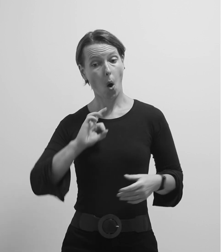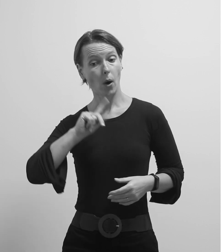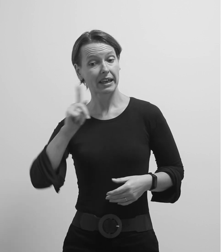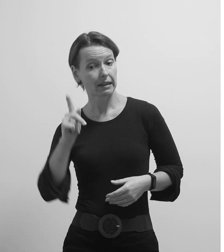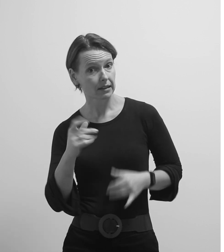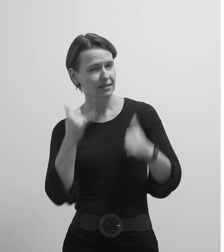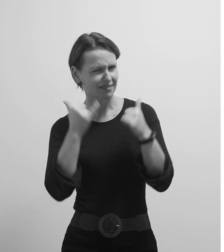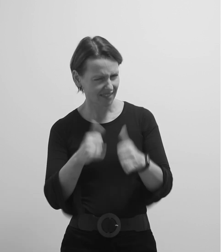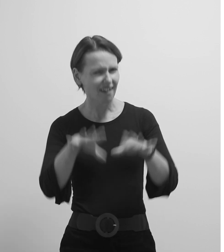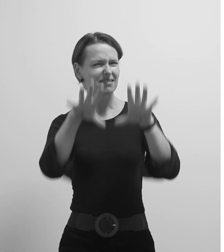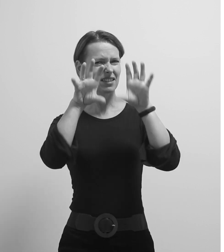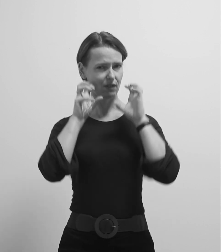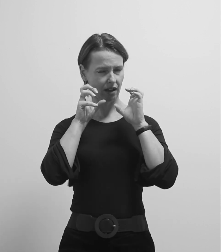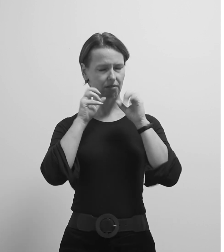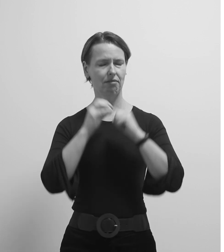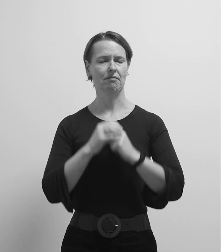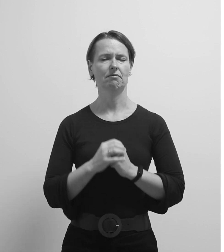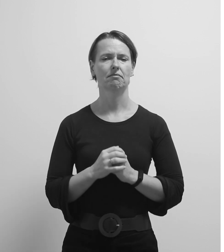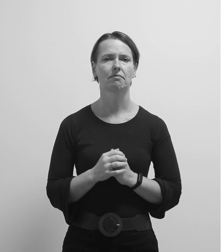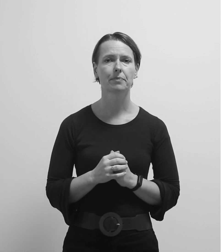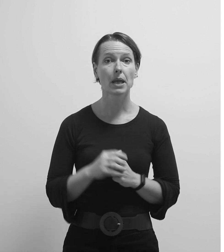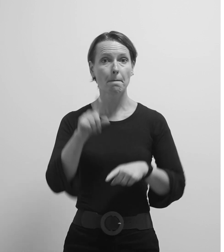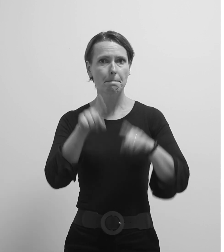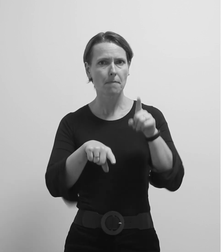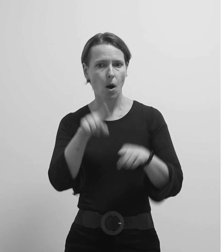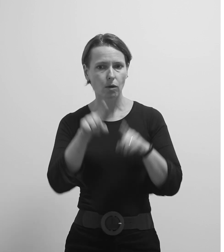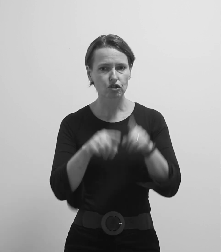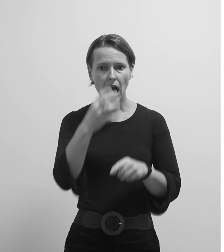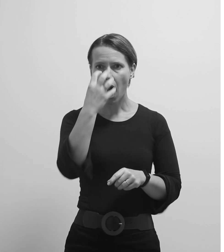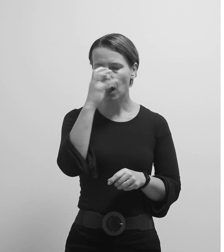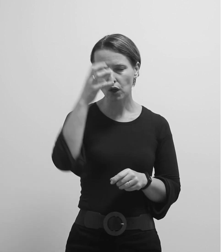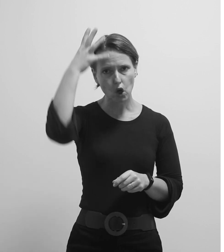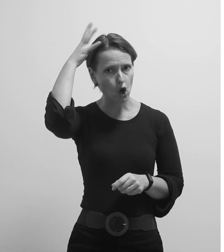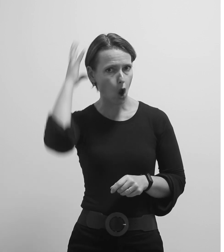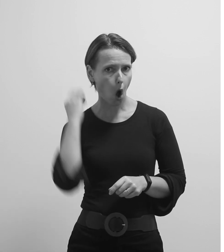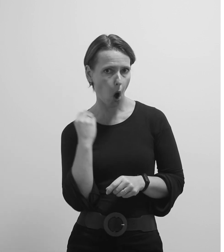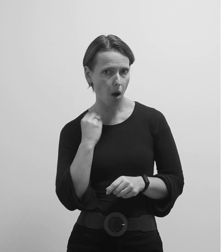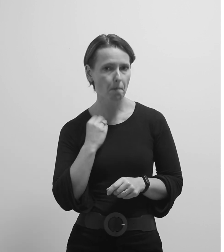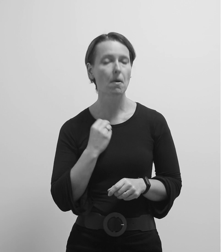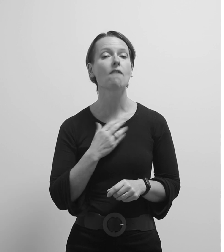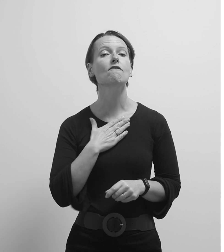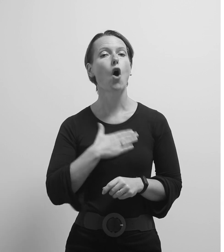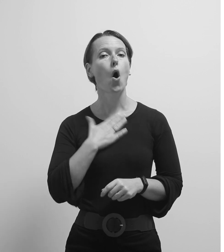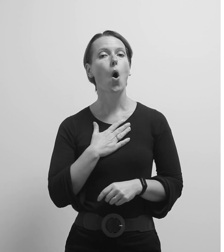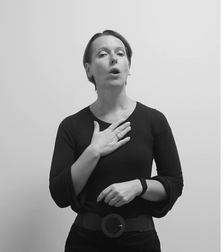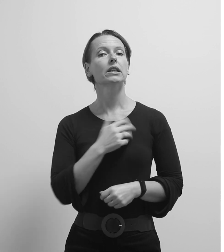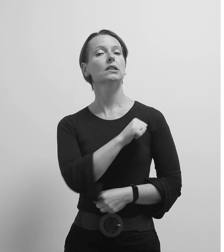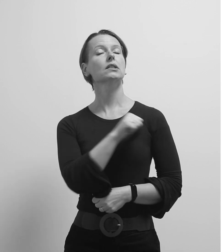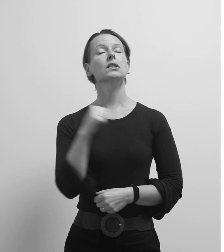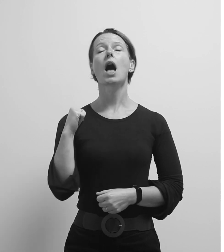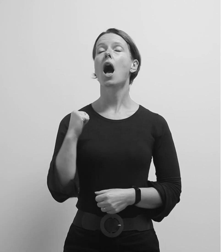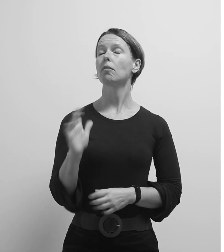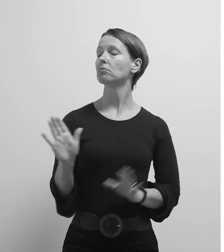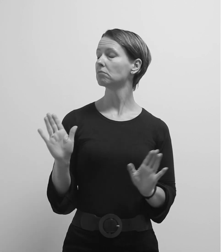Okej, shvatio sam. Možda gnom više voli biti samotnjak.